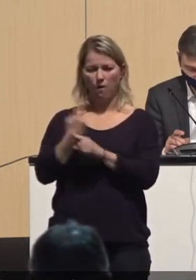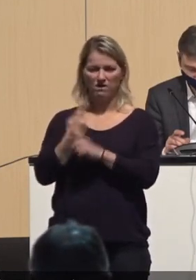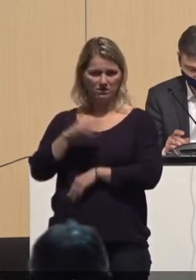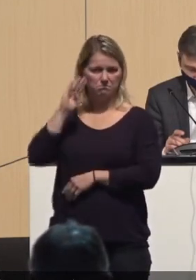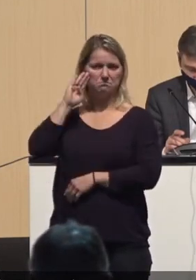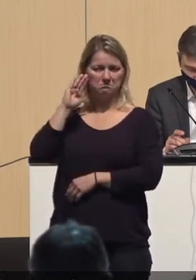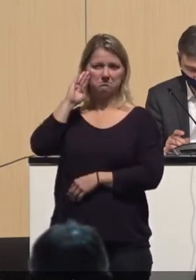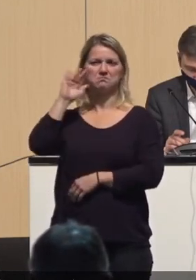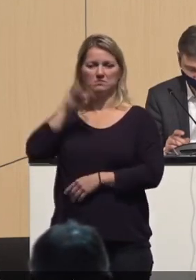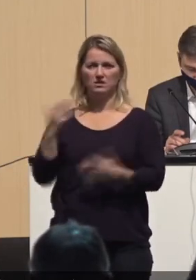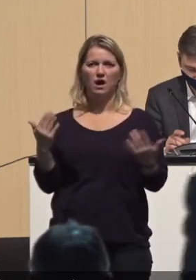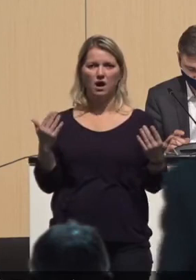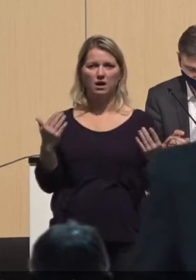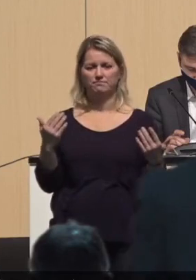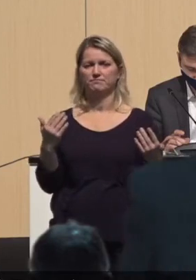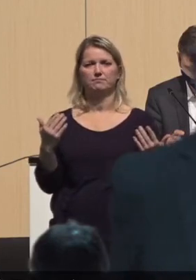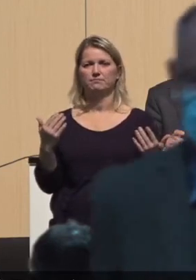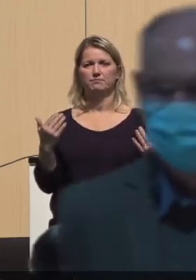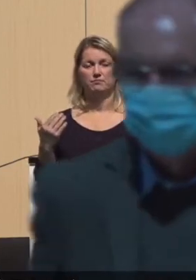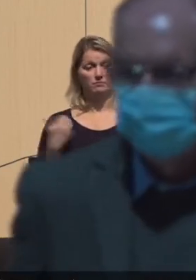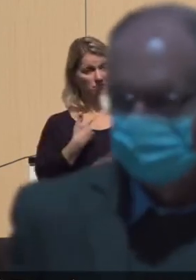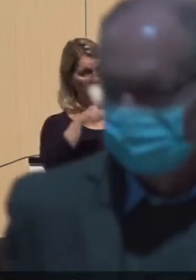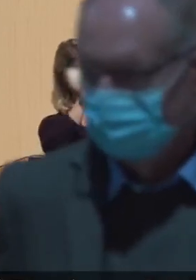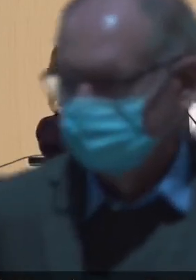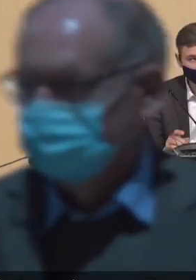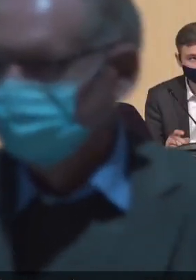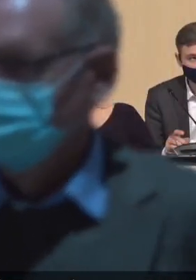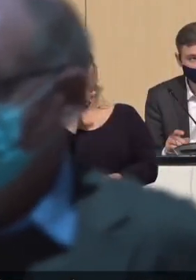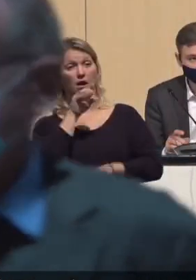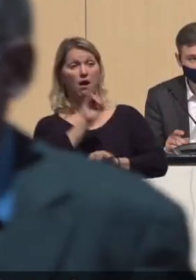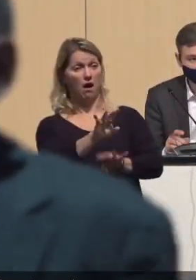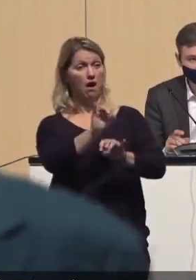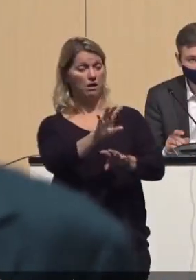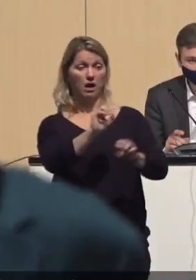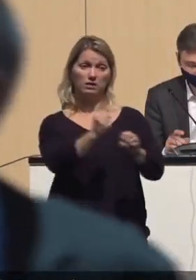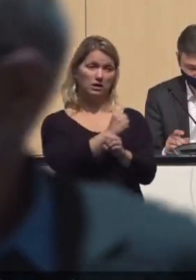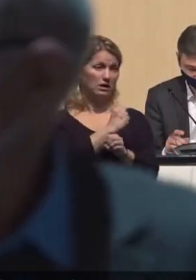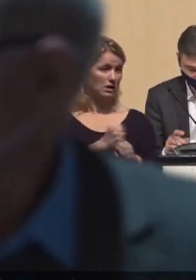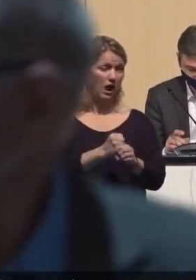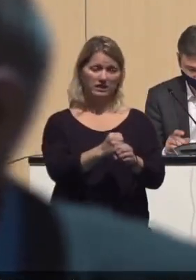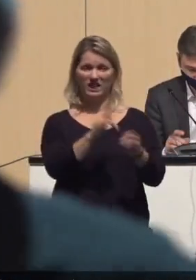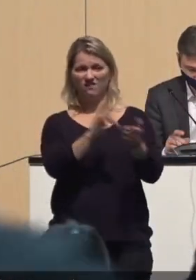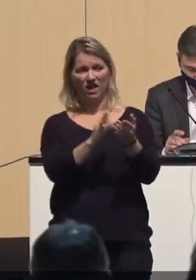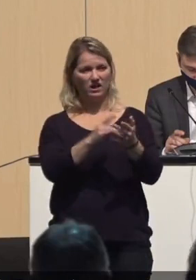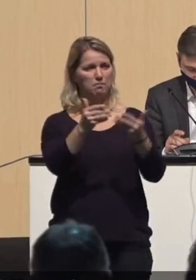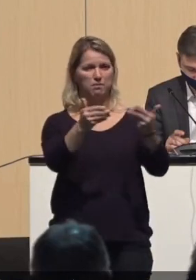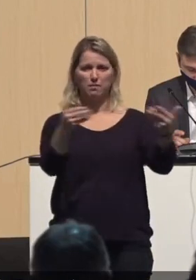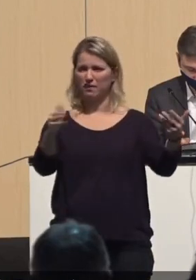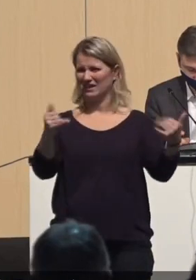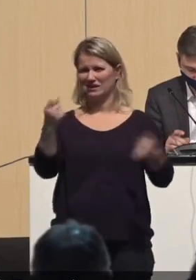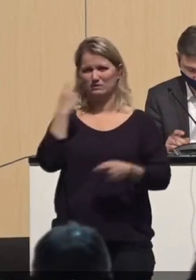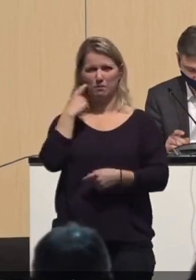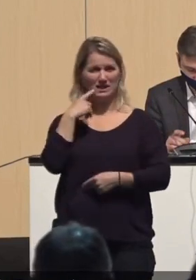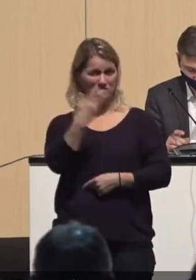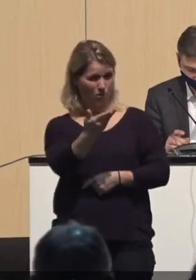Man kann keinem Menschen mehr erklären, dass, und dann setzen sie irgendwie irgendwas ein, was gerade nicht